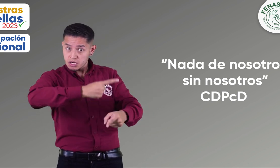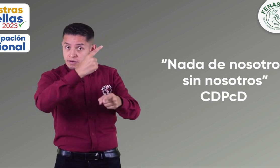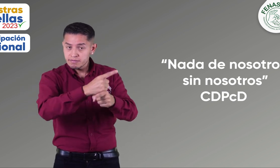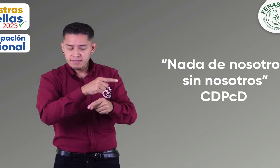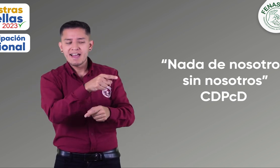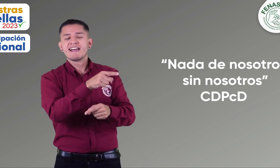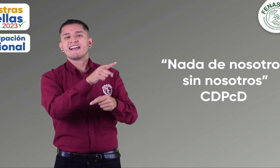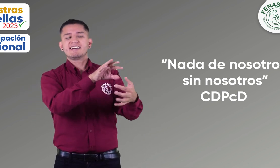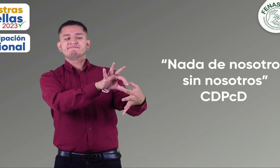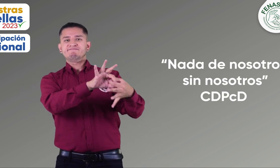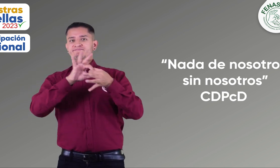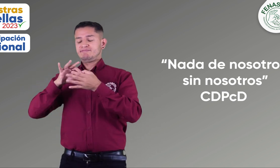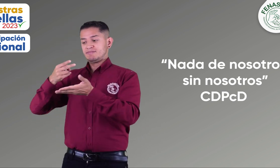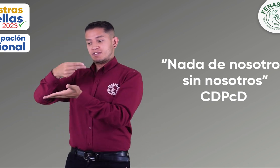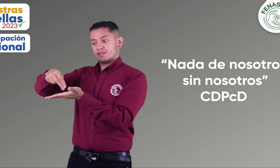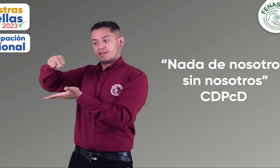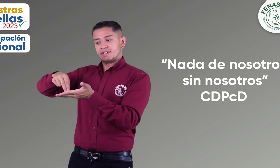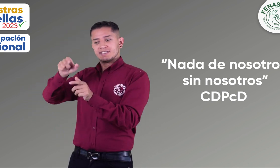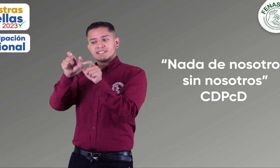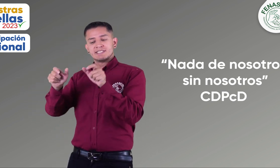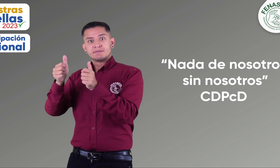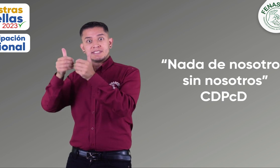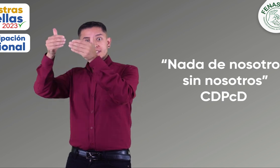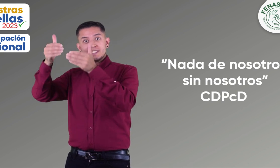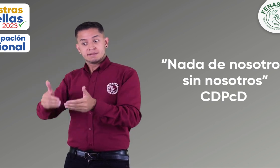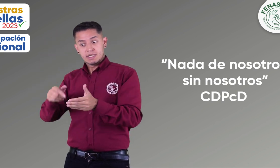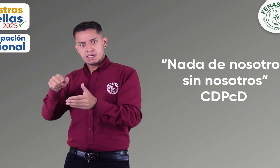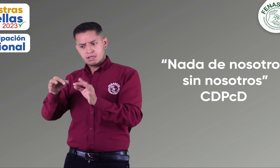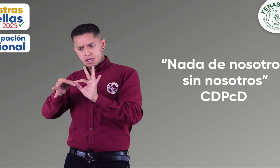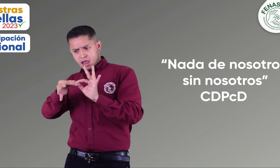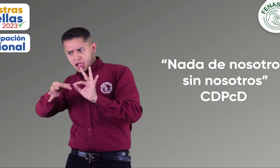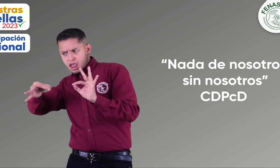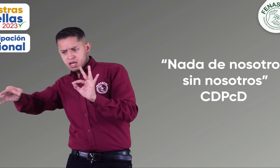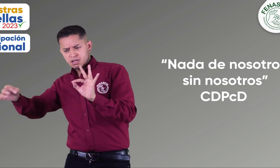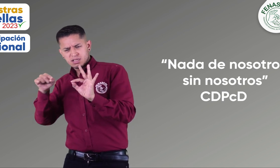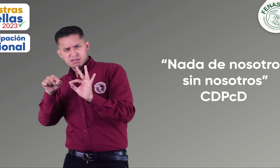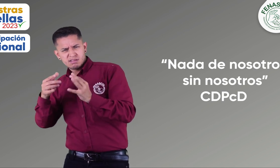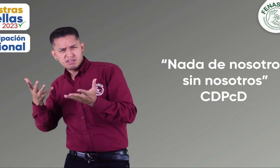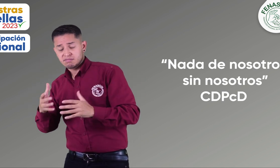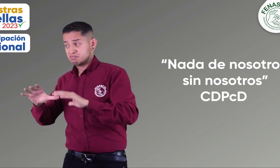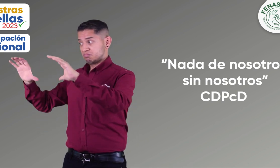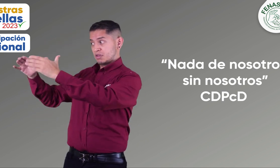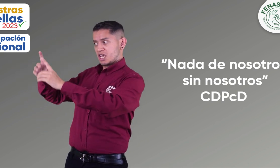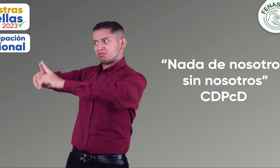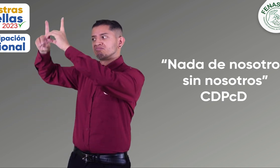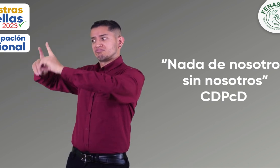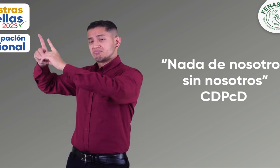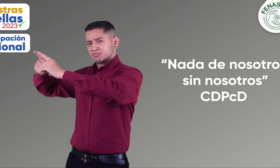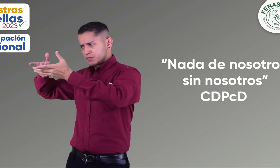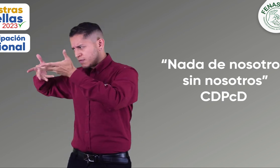derechos, igualdad de oportunidades y garantías de las personas sordas del país, acciones